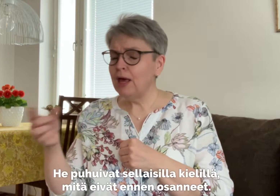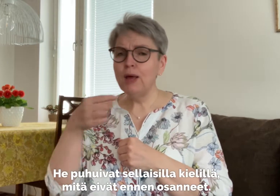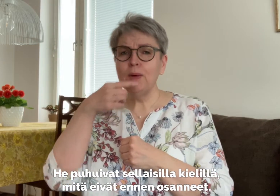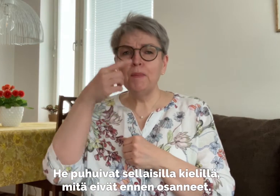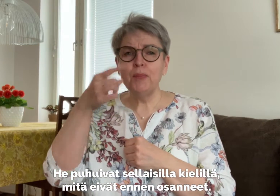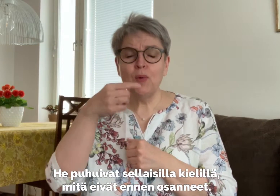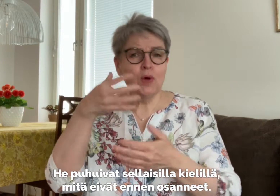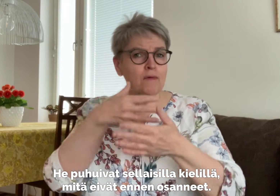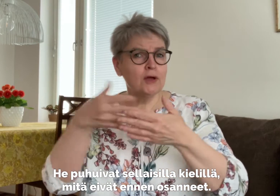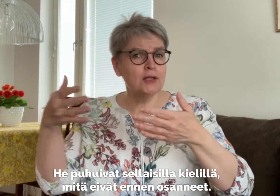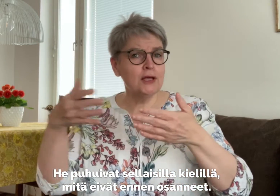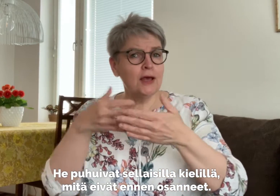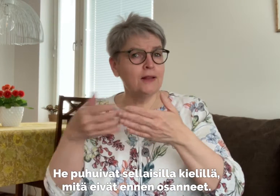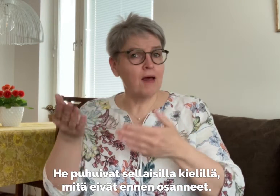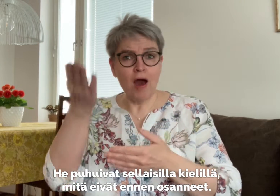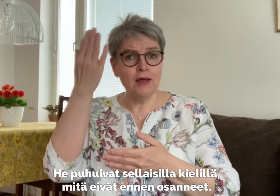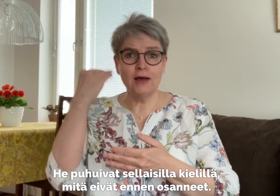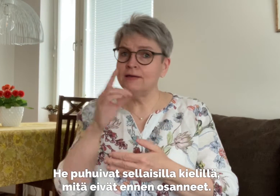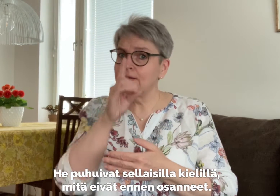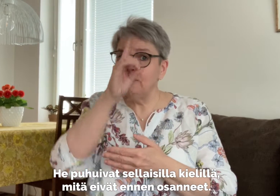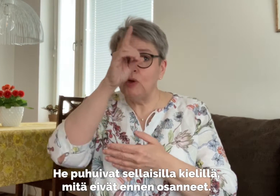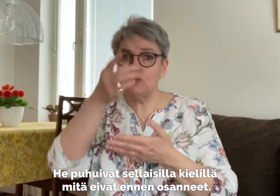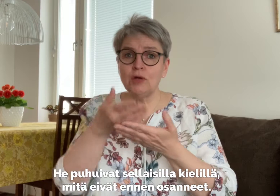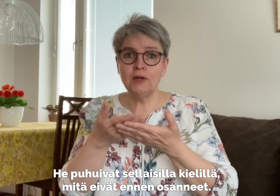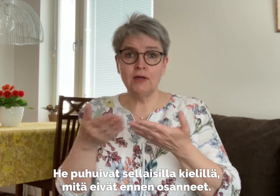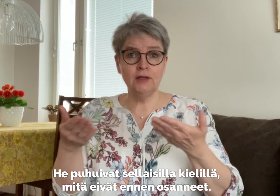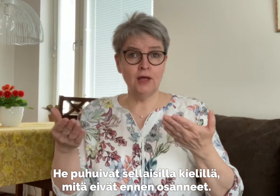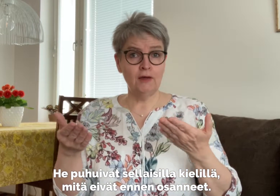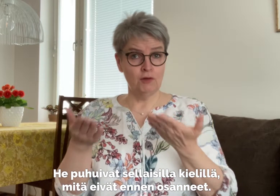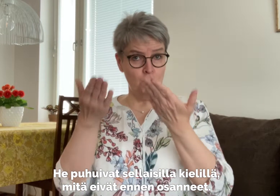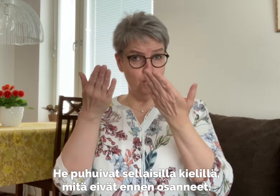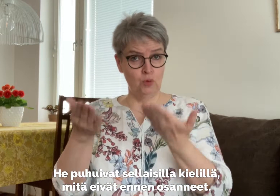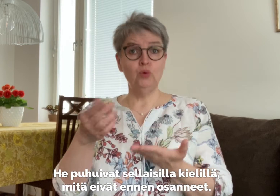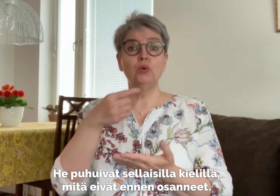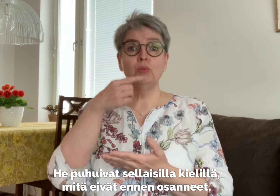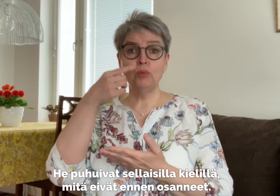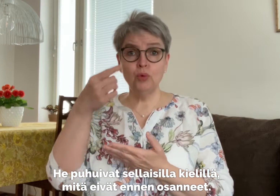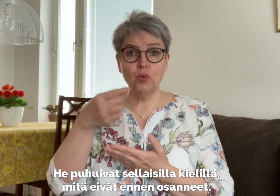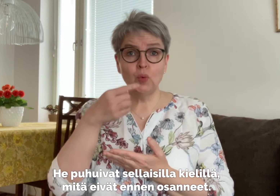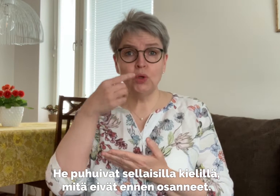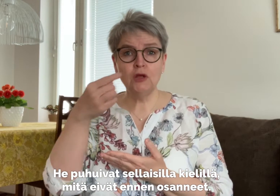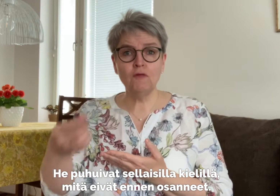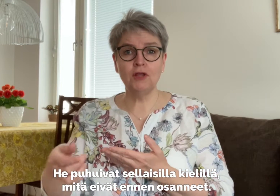He puhuivat sellaisilla kielillä, mitä eivät ennen osanneet.